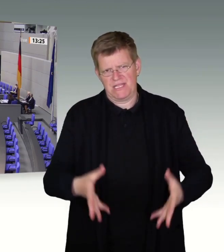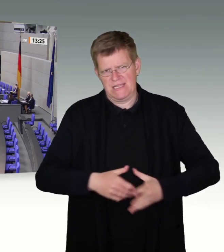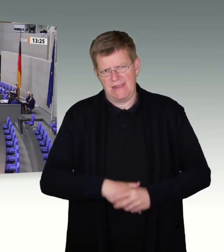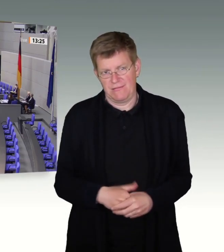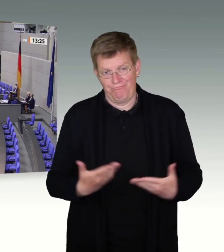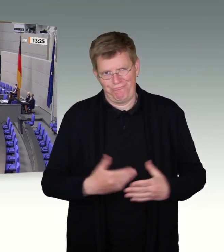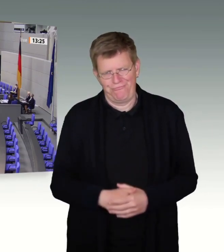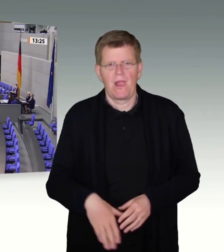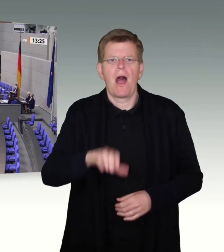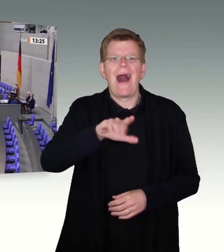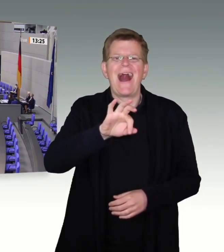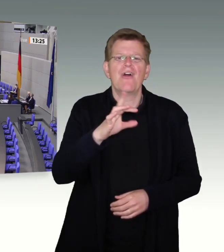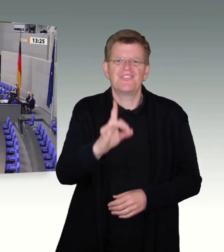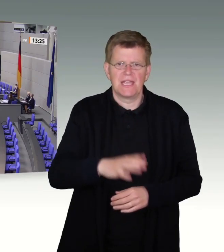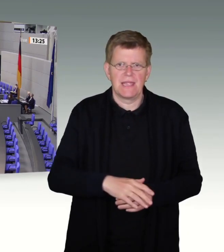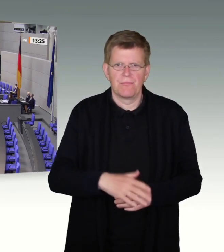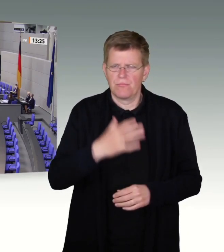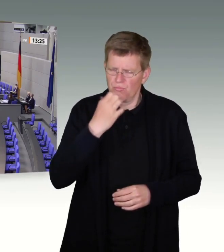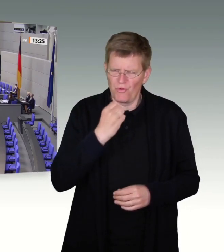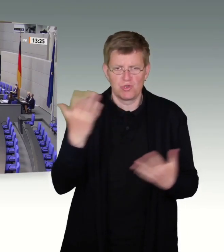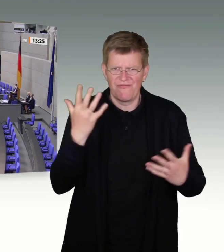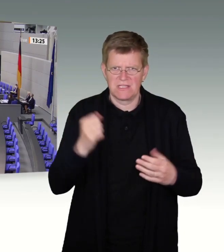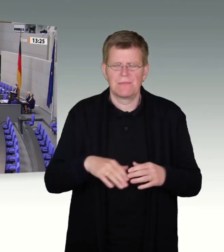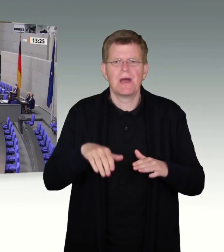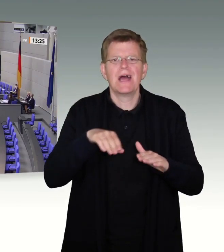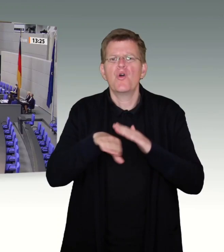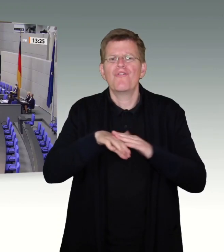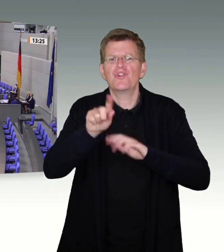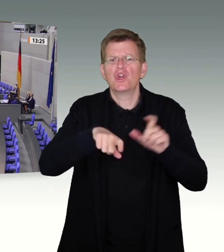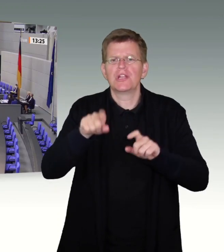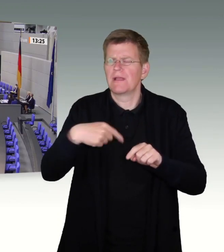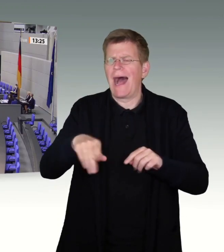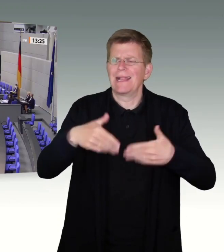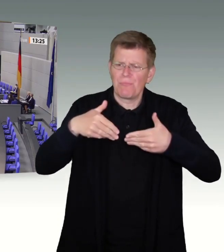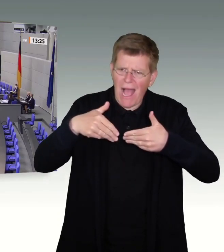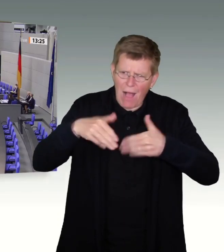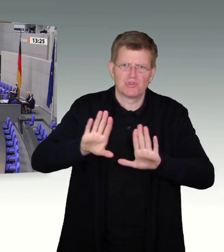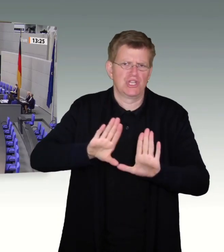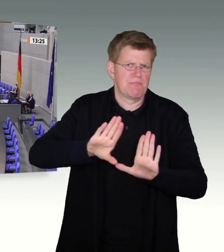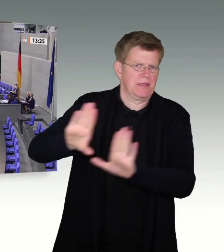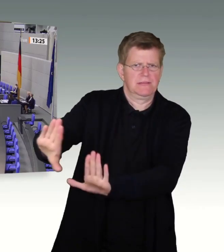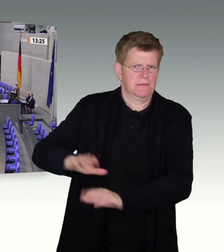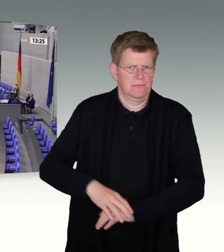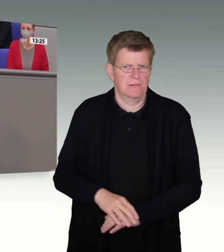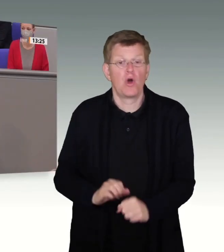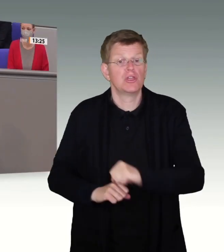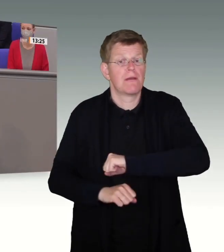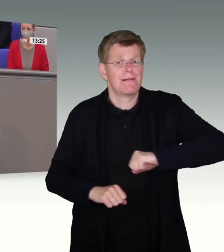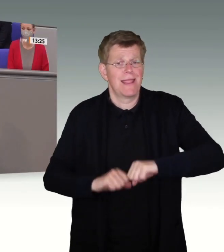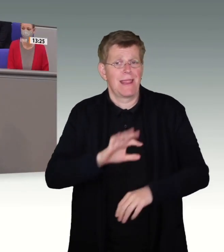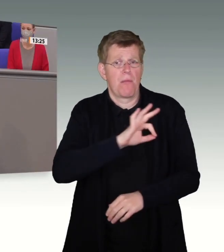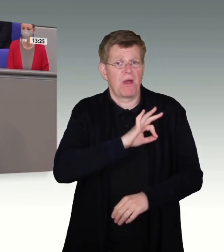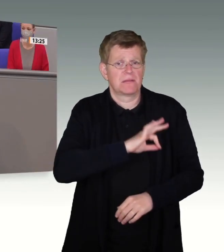am liebsten alle Flüchtlinge konsequent aus diesem Land abschieben. Die linken Parteien werden sich darüber